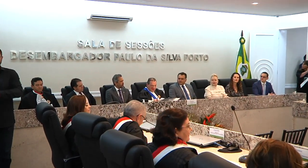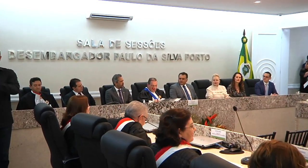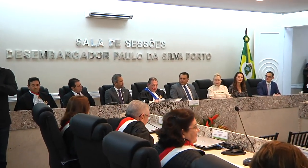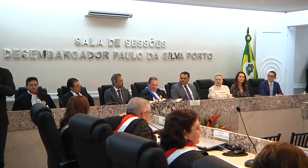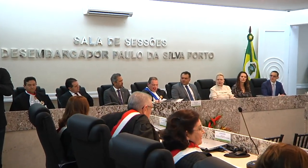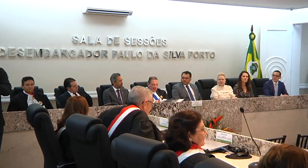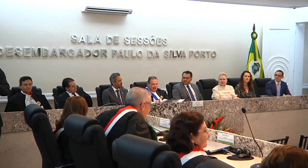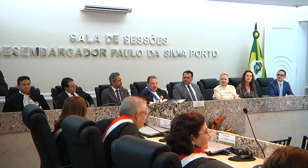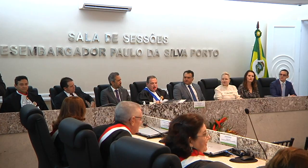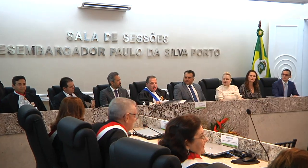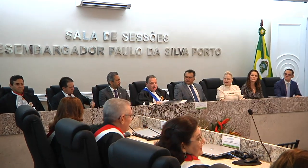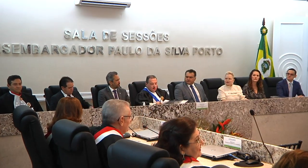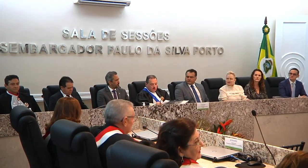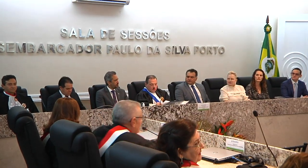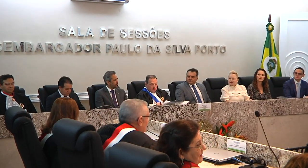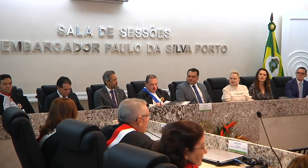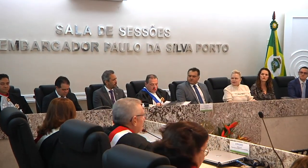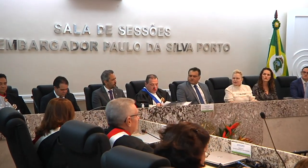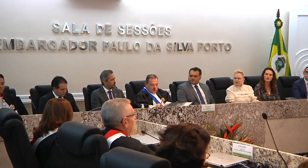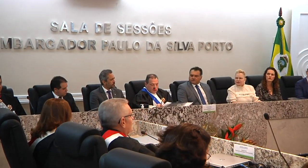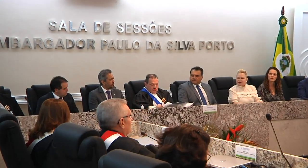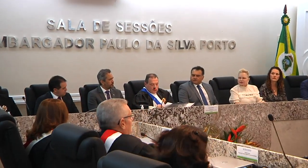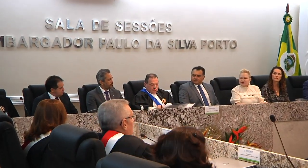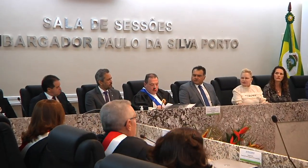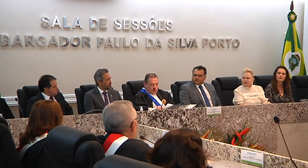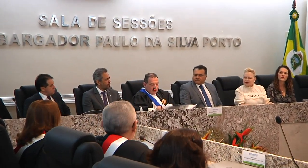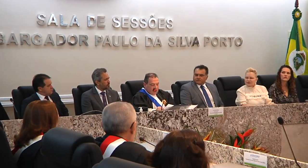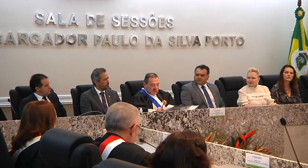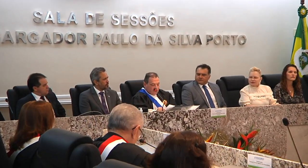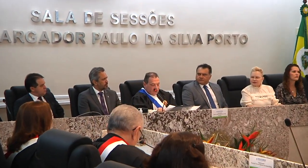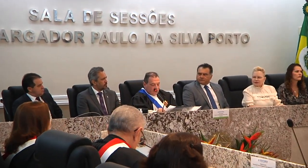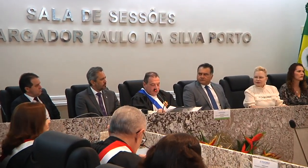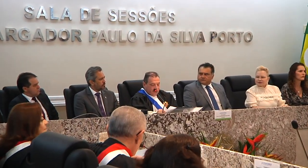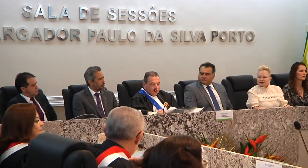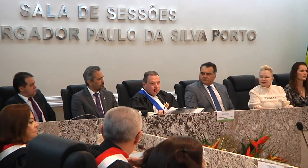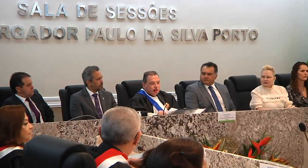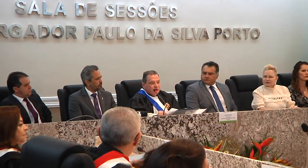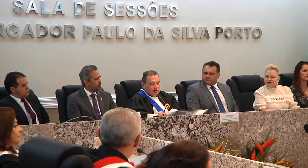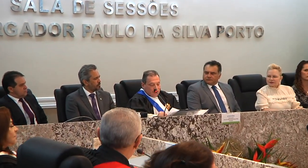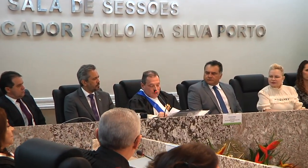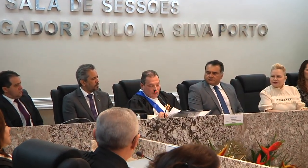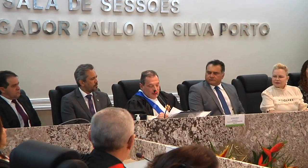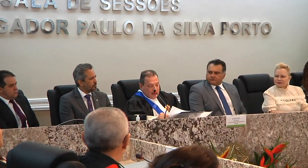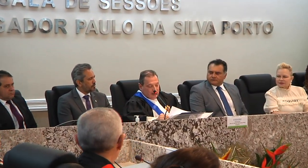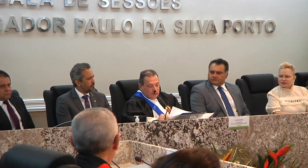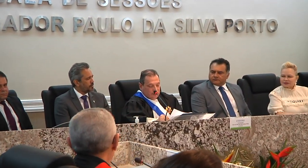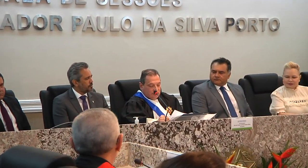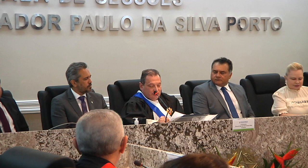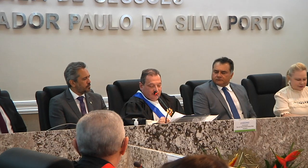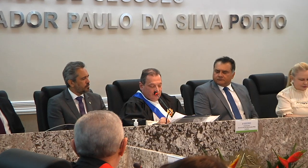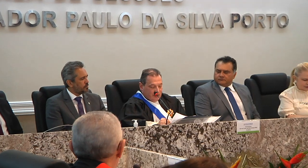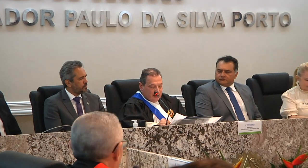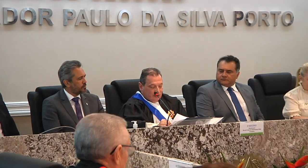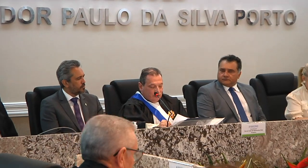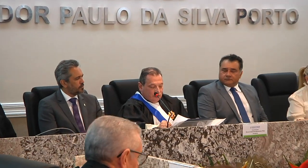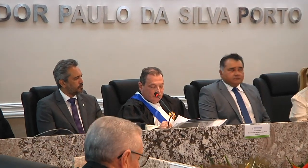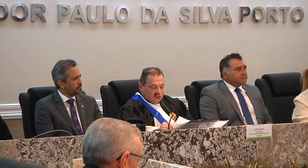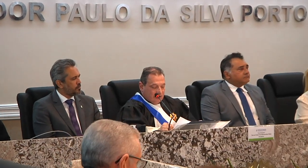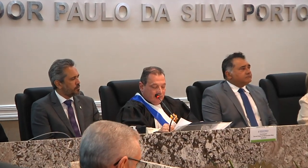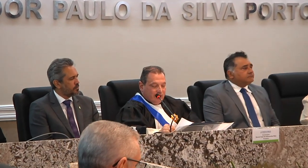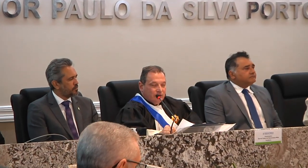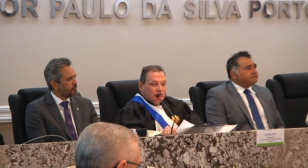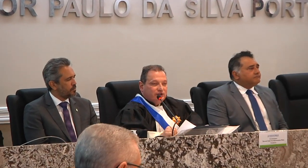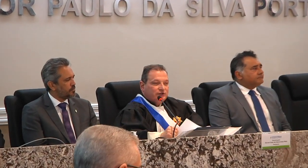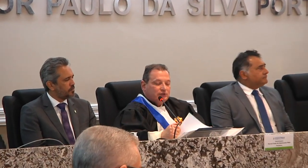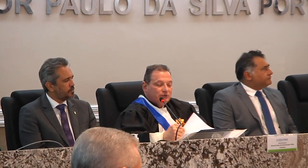posse do excelentíssimo senhor João Carlos de Oliveira Uchoa, no cargo de desembargador